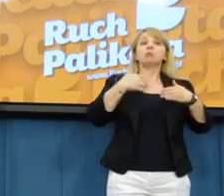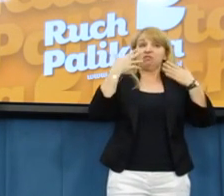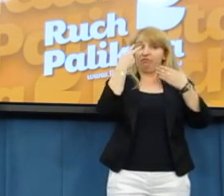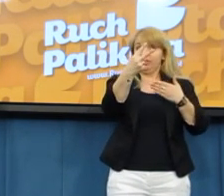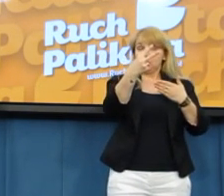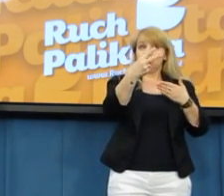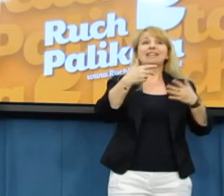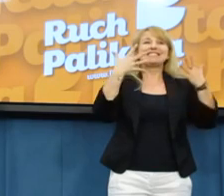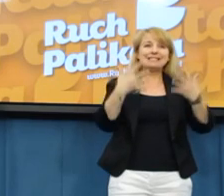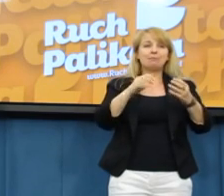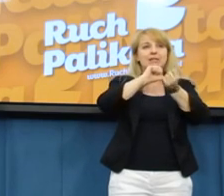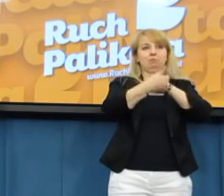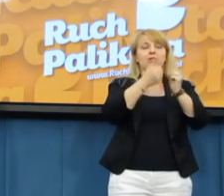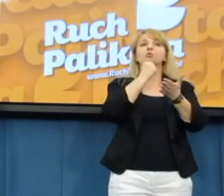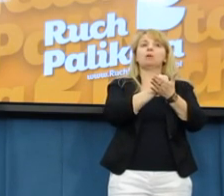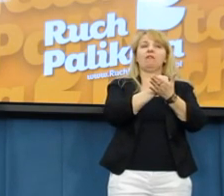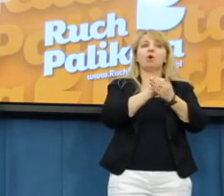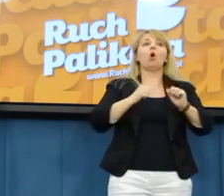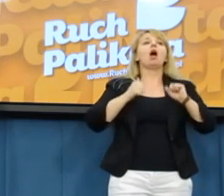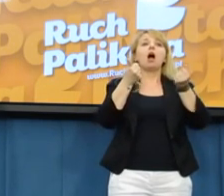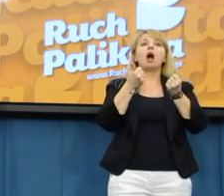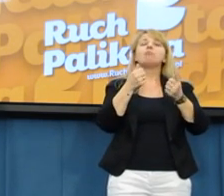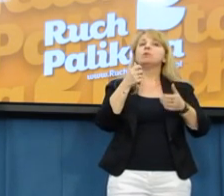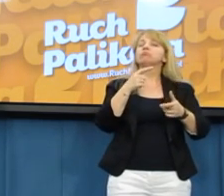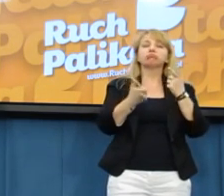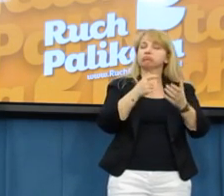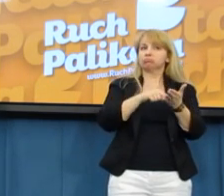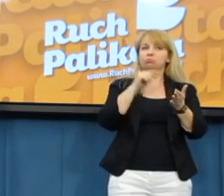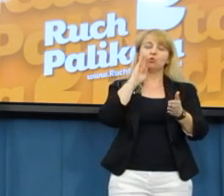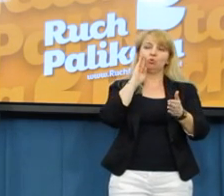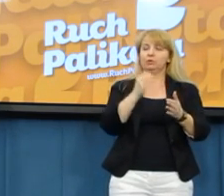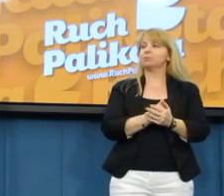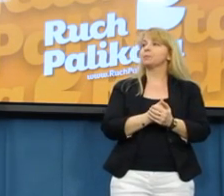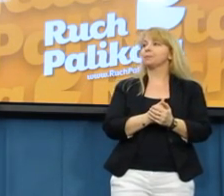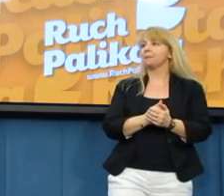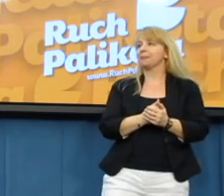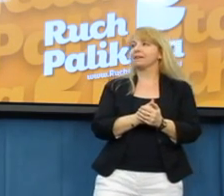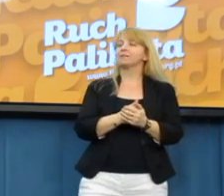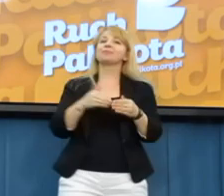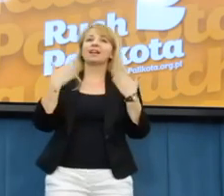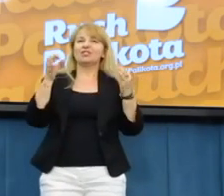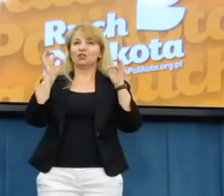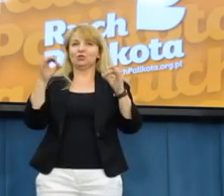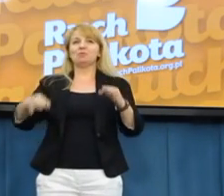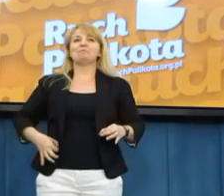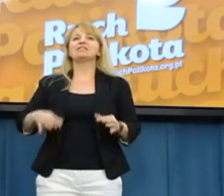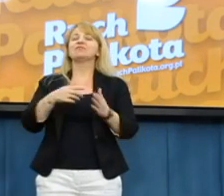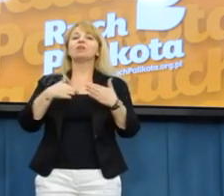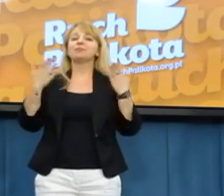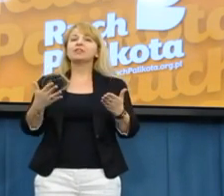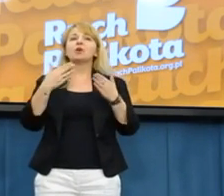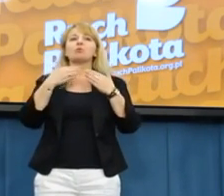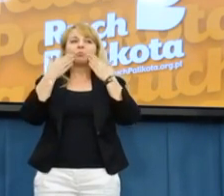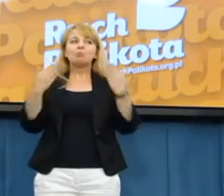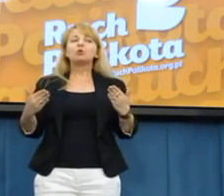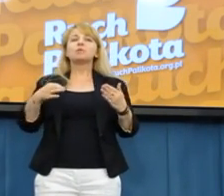było to prawo zmienić, aby takich przypadków na przyszłość uniknąć. Proszę o uprzejmie panie prezesie. Dzień dobry Państwu. Chciałem